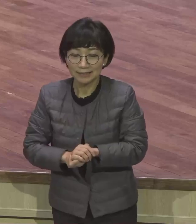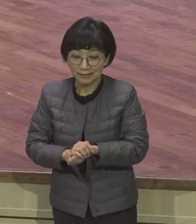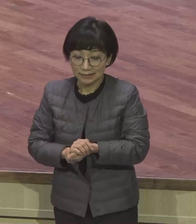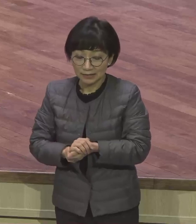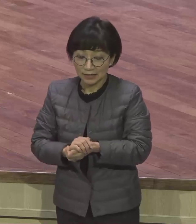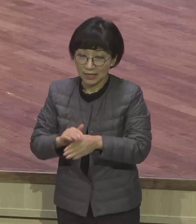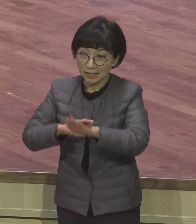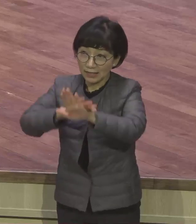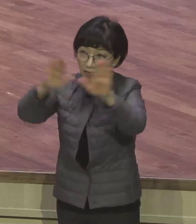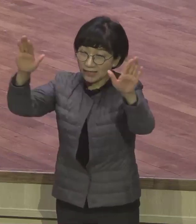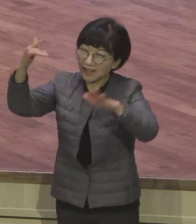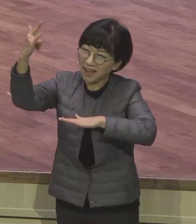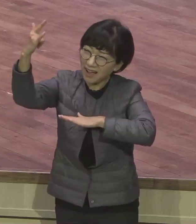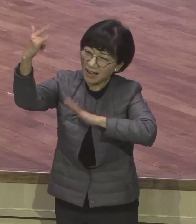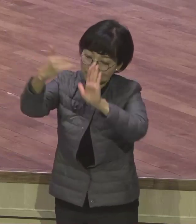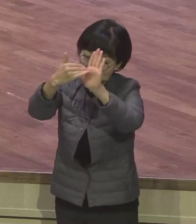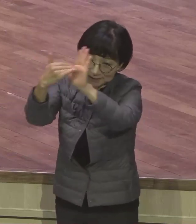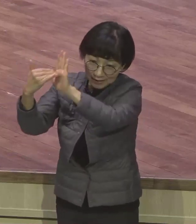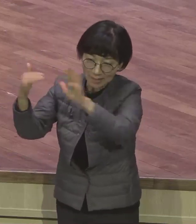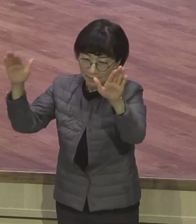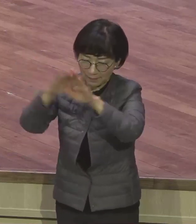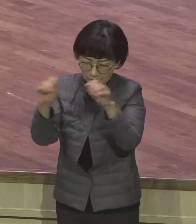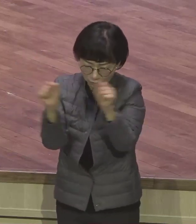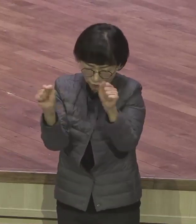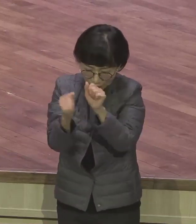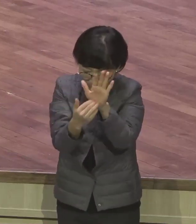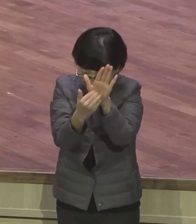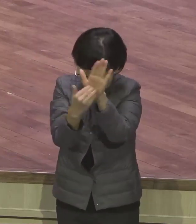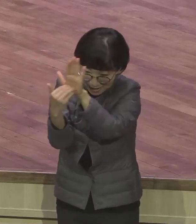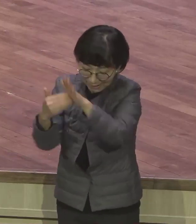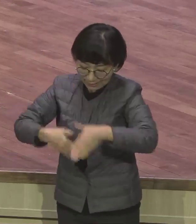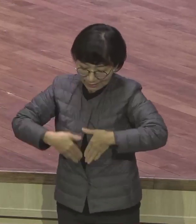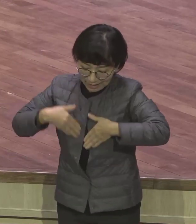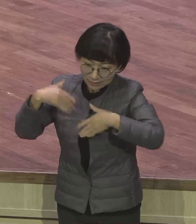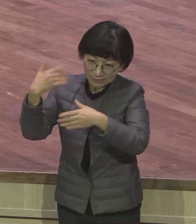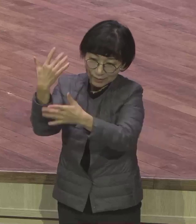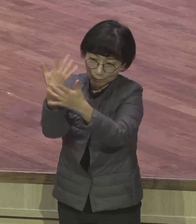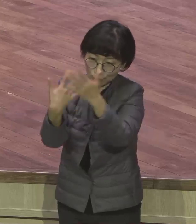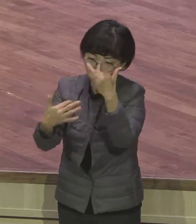매소한 추위와 어두움을 그야말로 명수와 이 위험에서 보호하시고